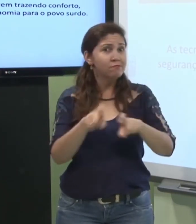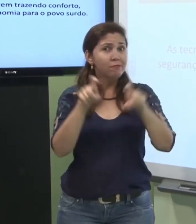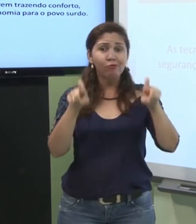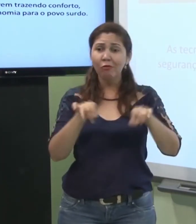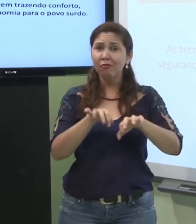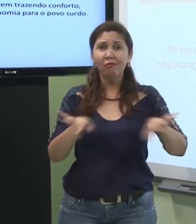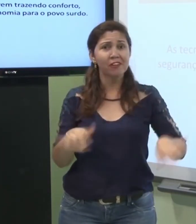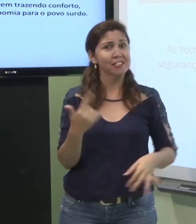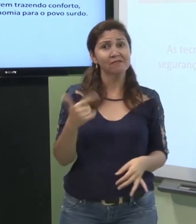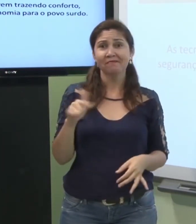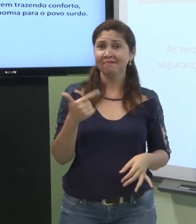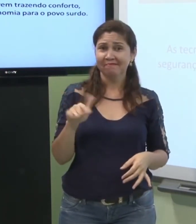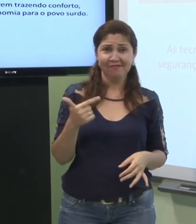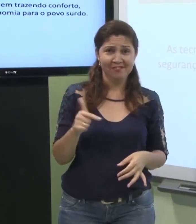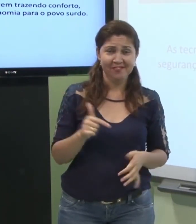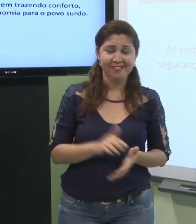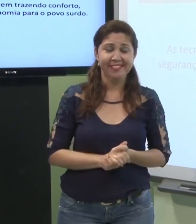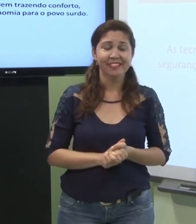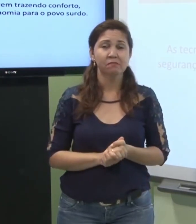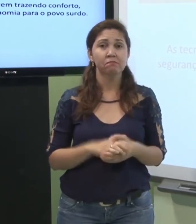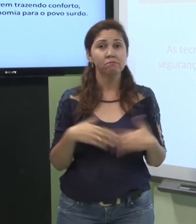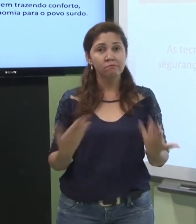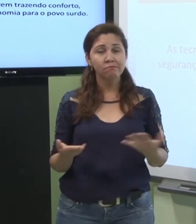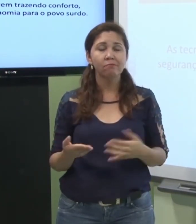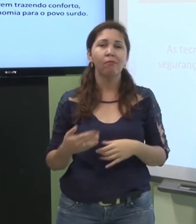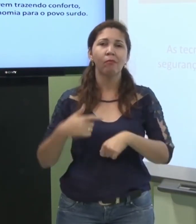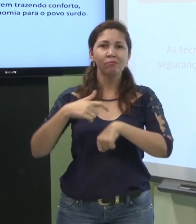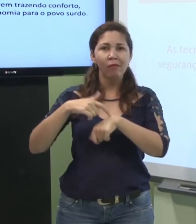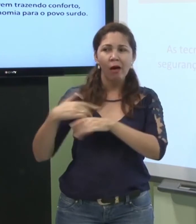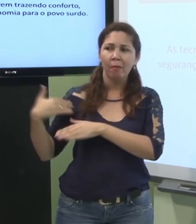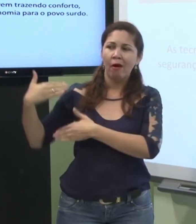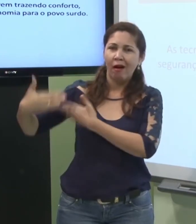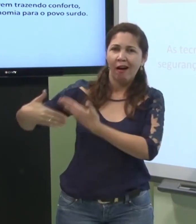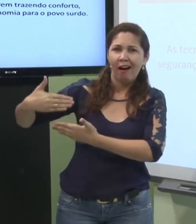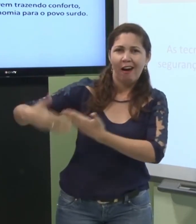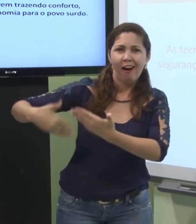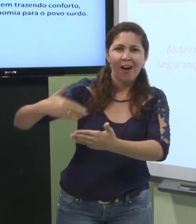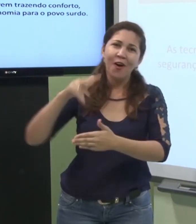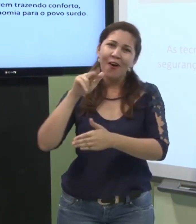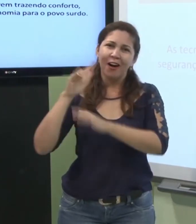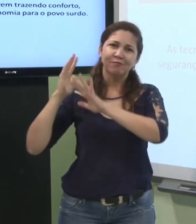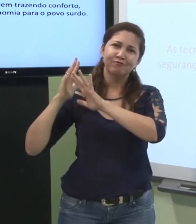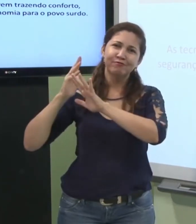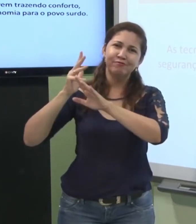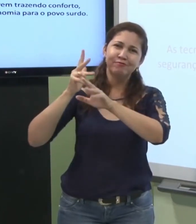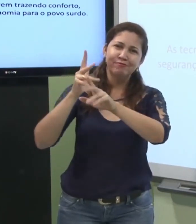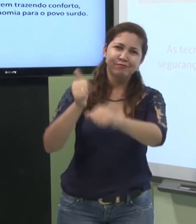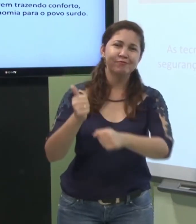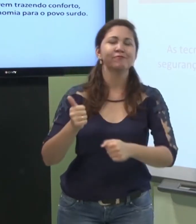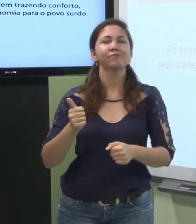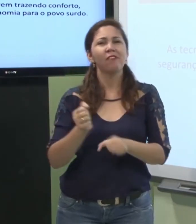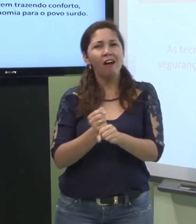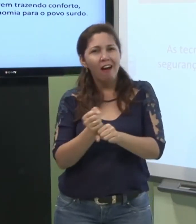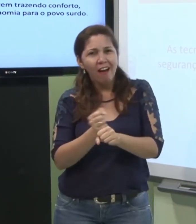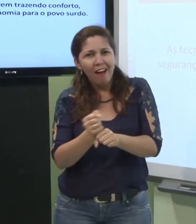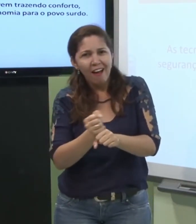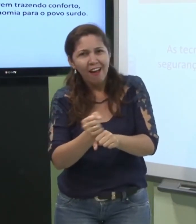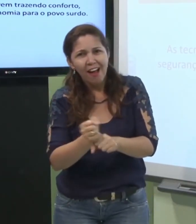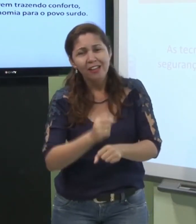não tinha essas tecnologias. Com o decorrer do tempo, vários anos foram se passando